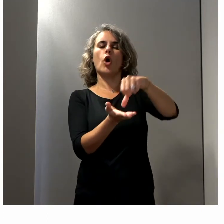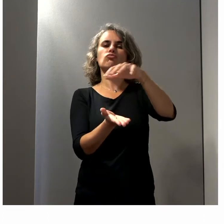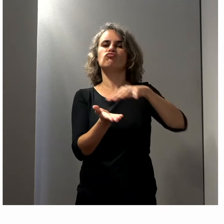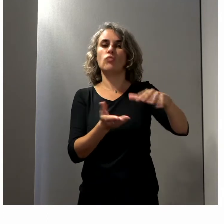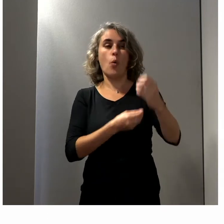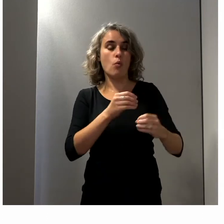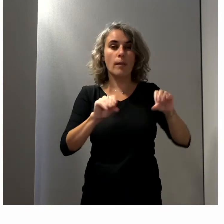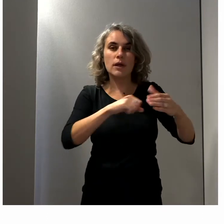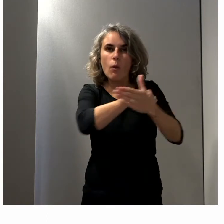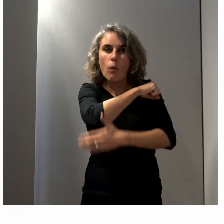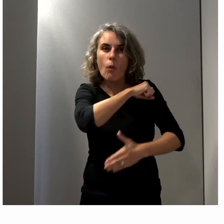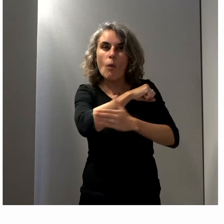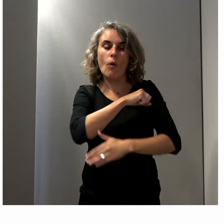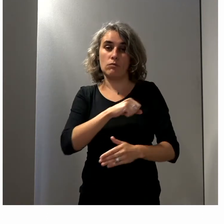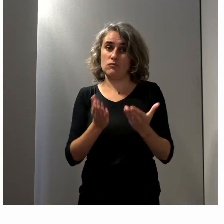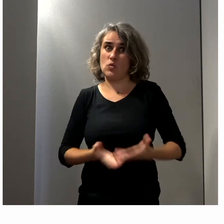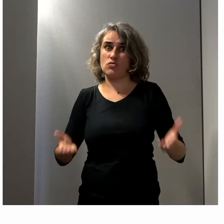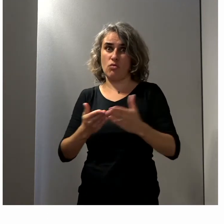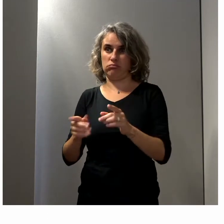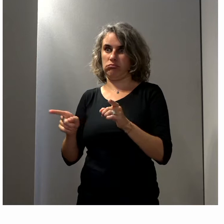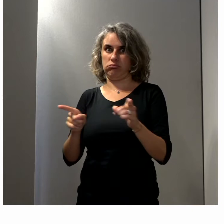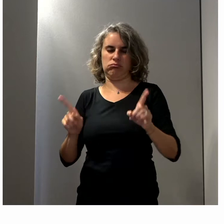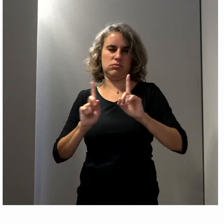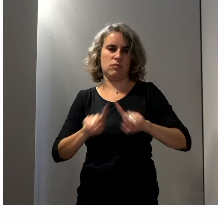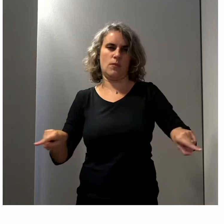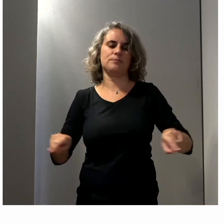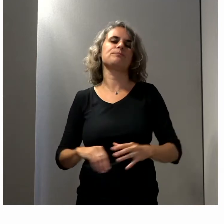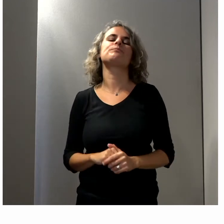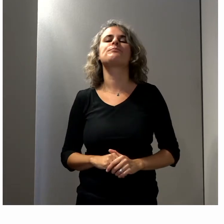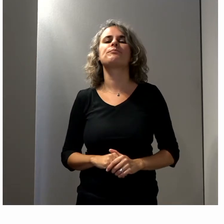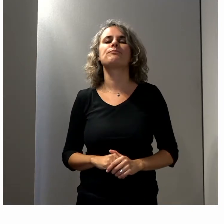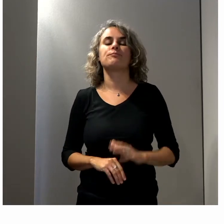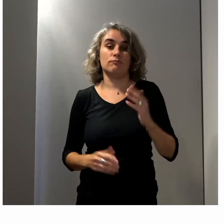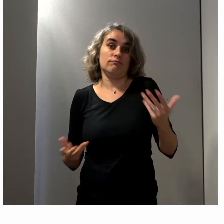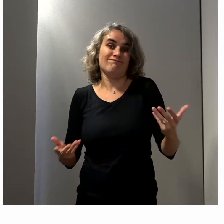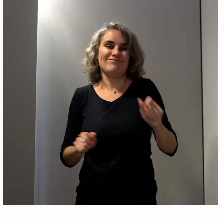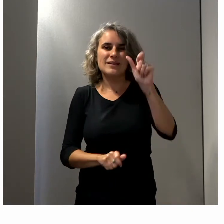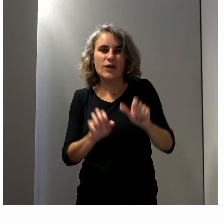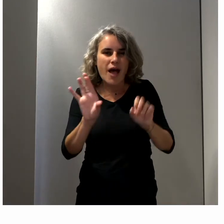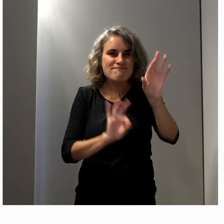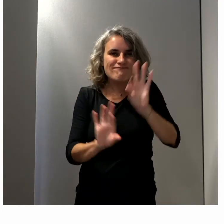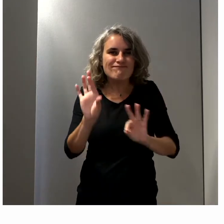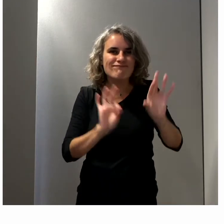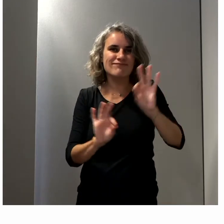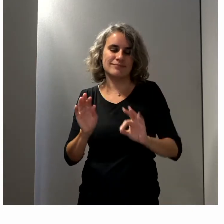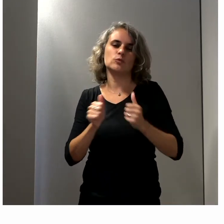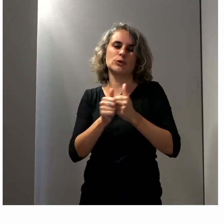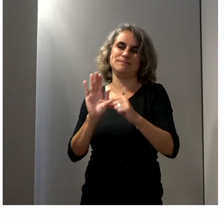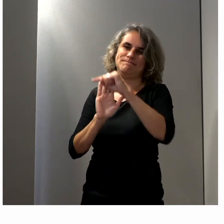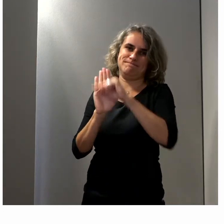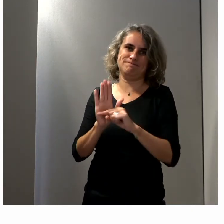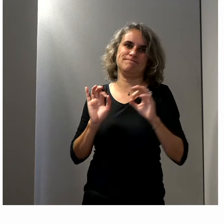qu'elle habite en milieu rural. Donc voilà ce qui a prédestiné, si vous voulez, à la composition de ce conseil consultatif,